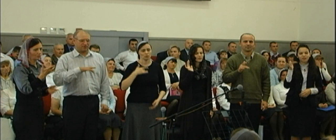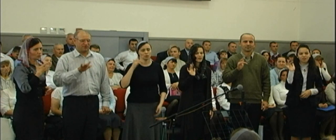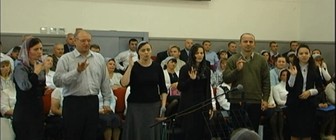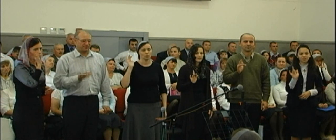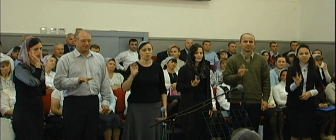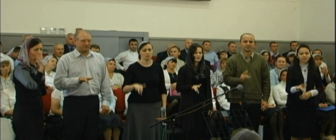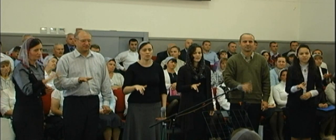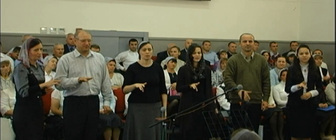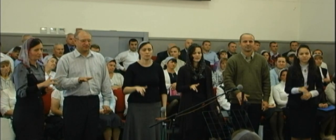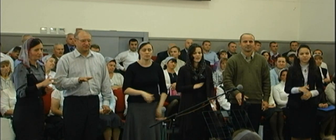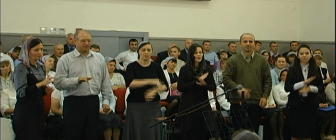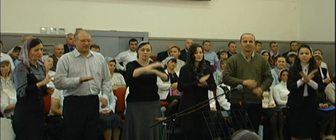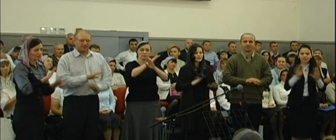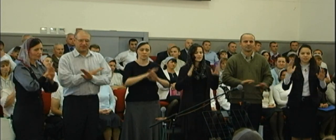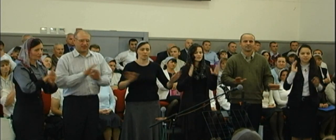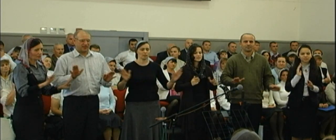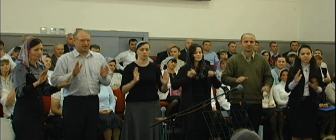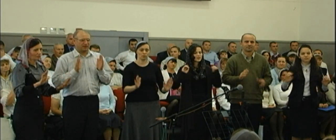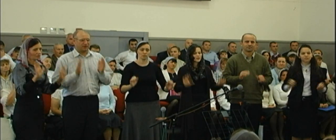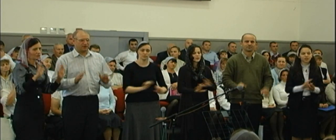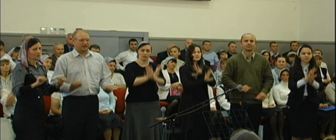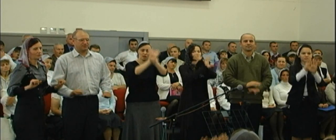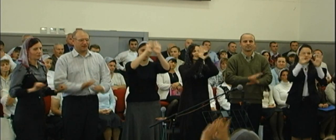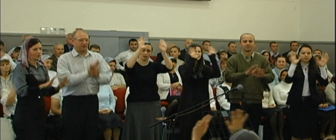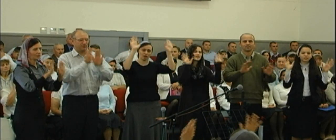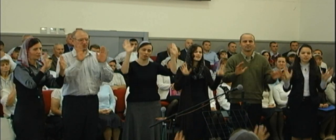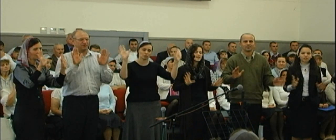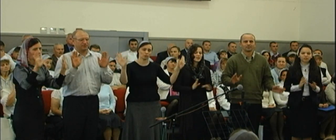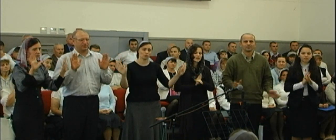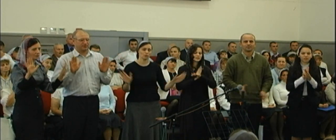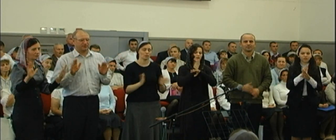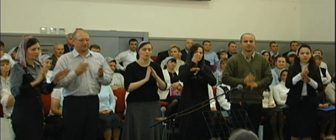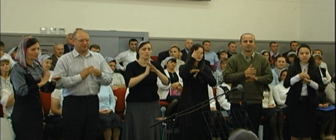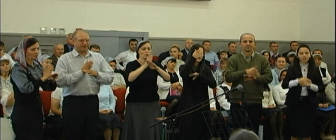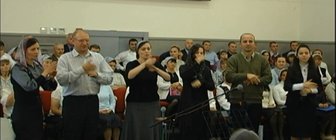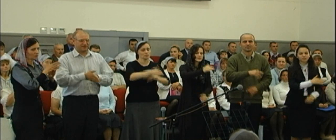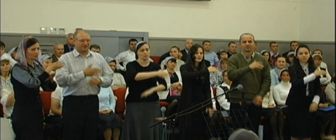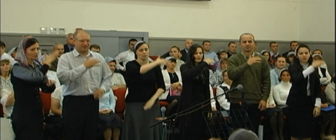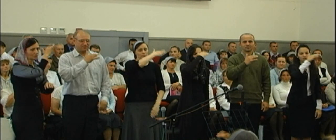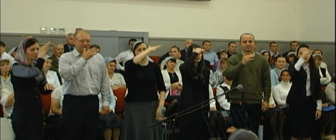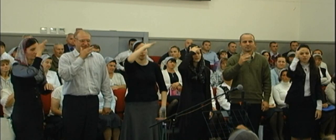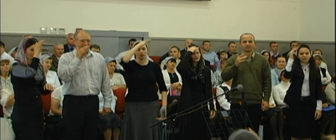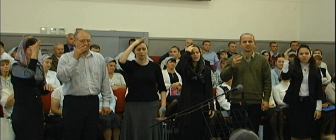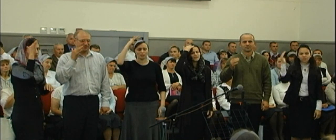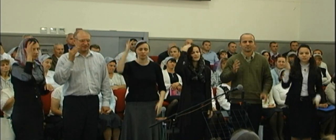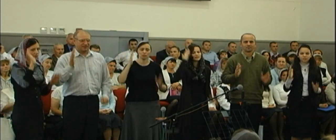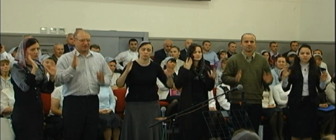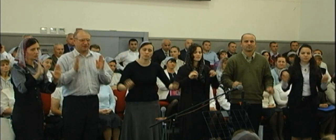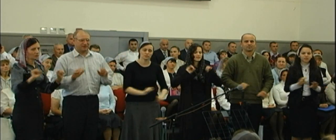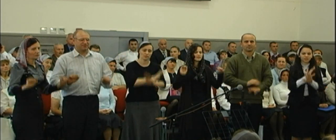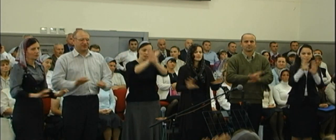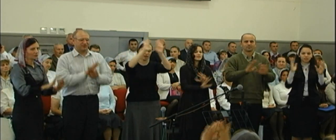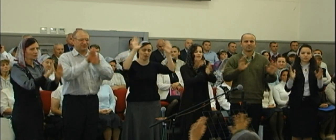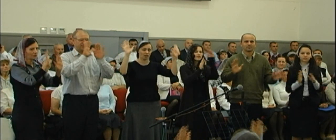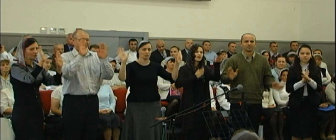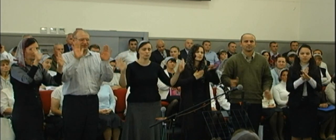строга Нет лишь святое, святые Войдет в небеса Святое,